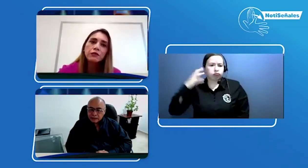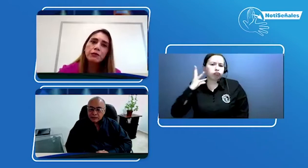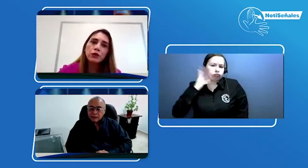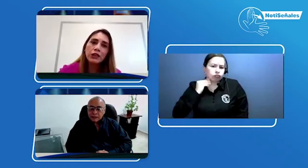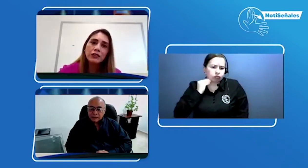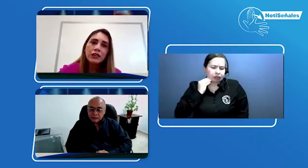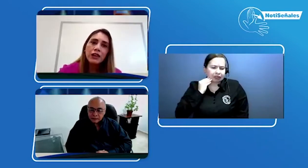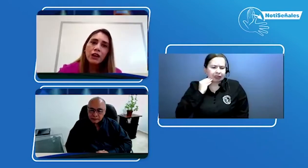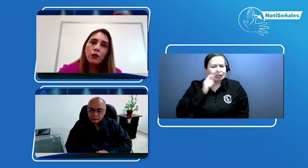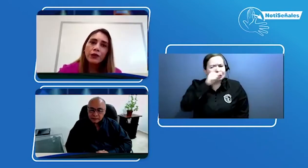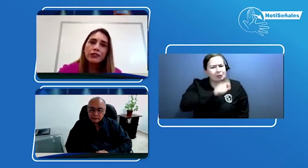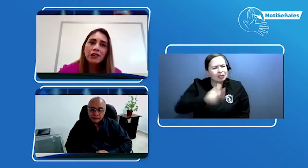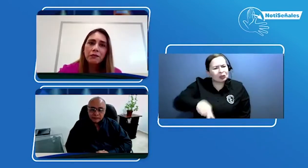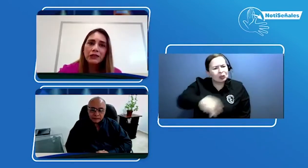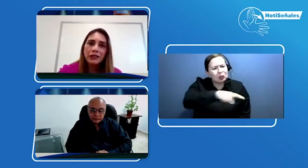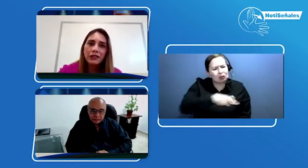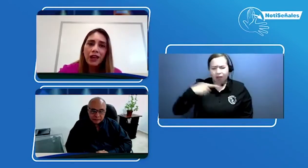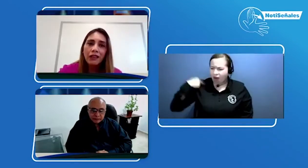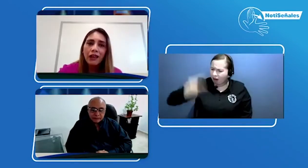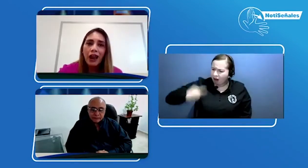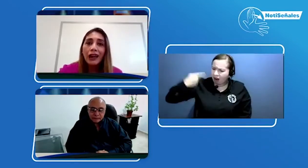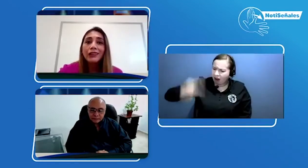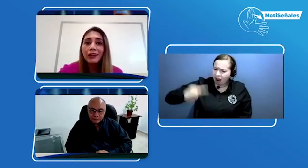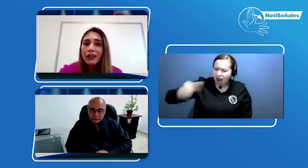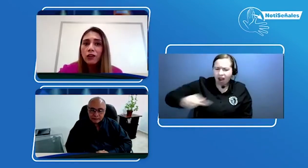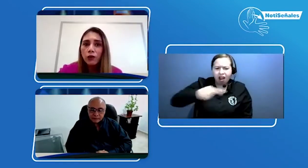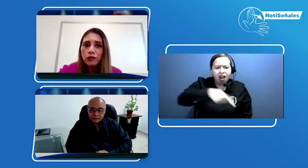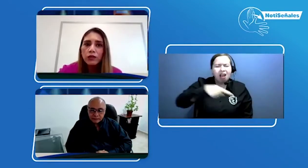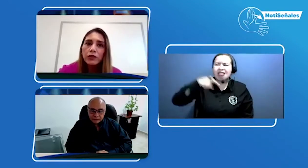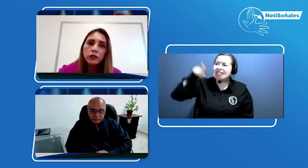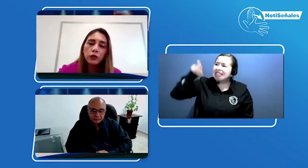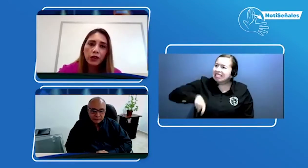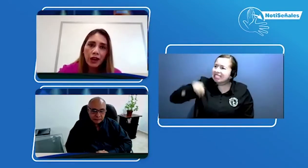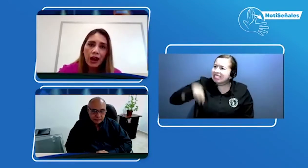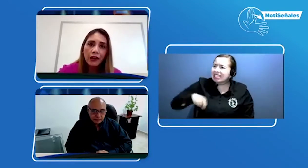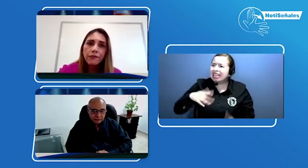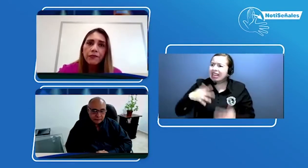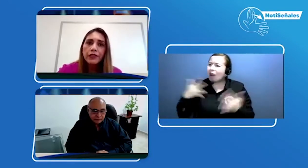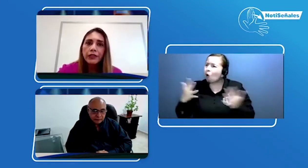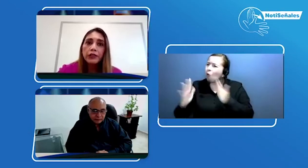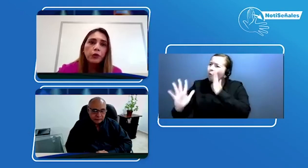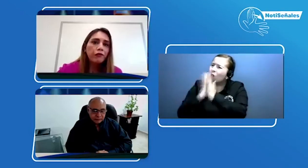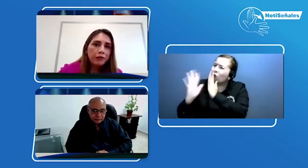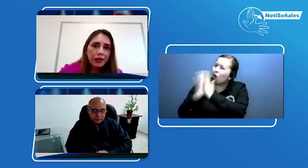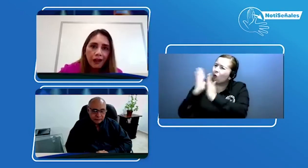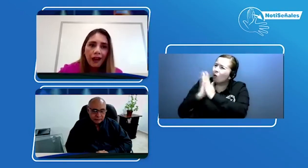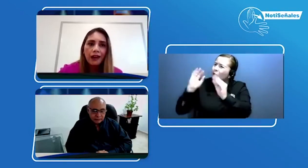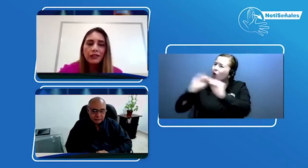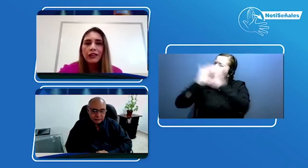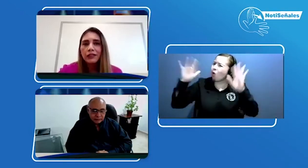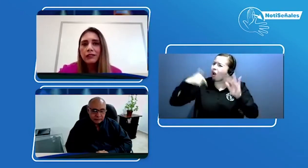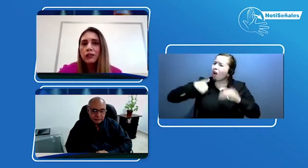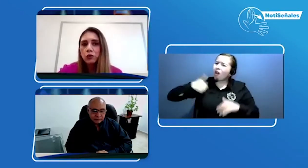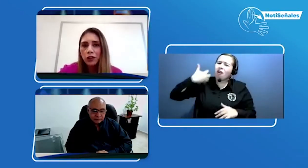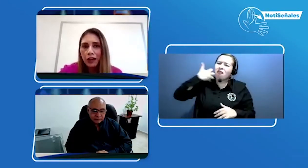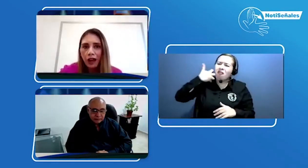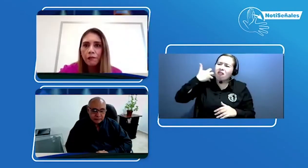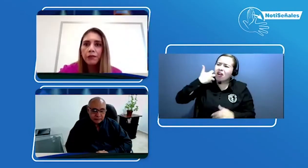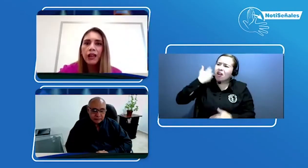personas con discapacidad a tener conocimiento real de su enfermedad, de su terapia,